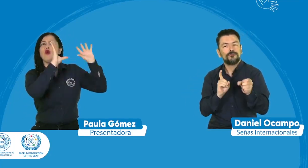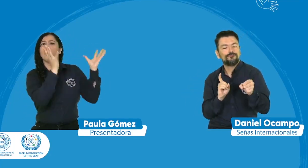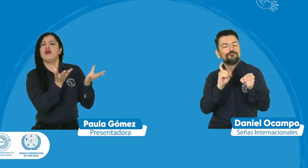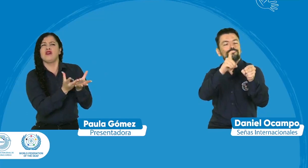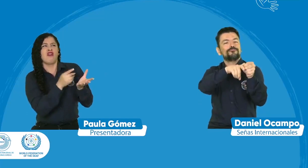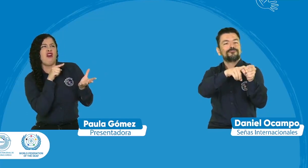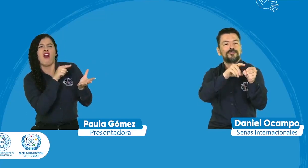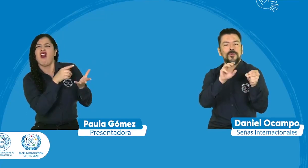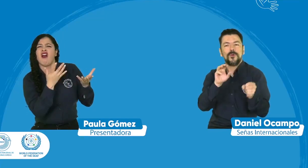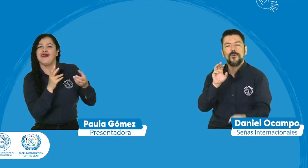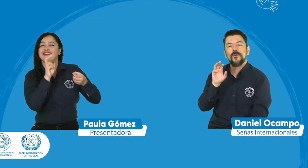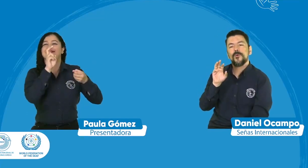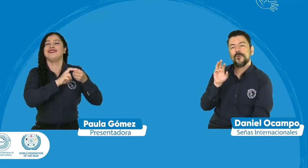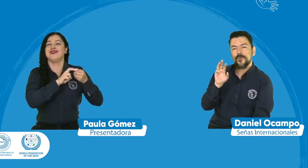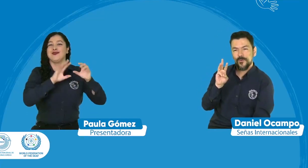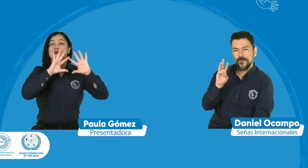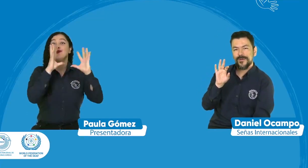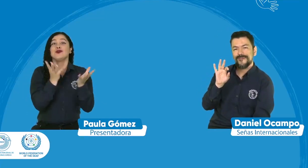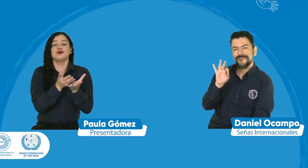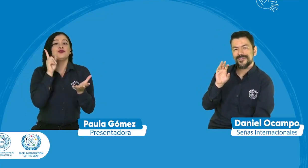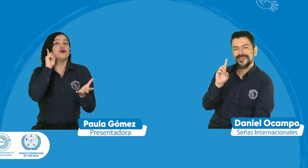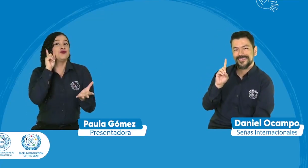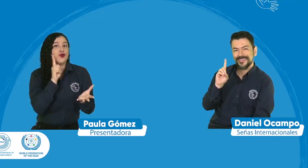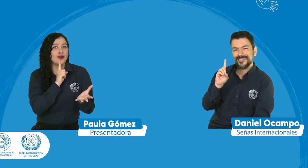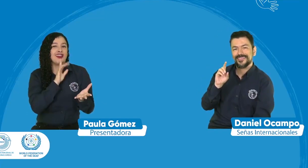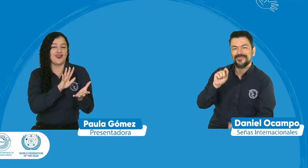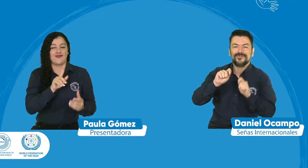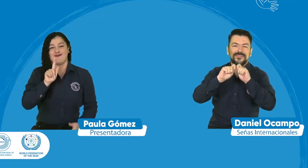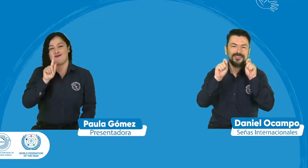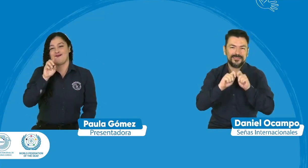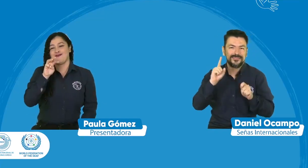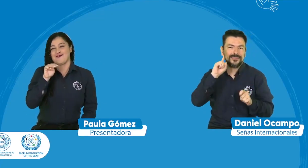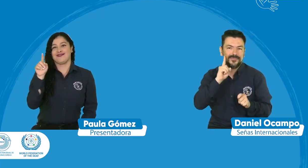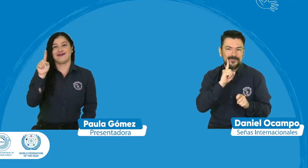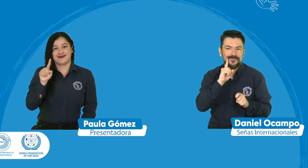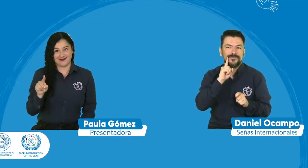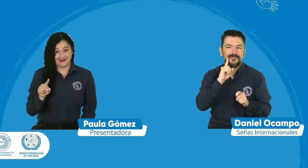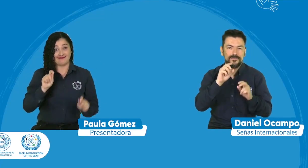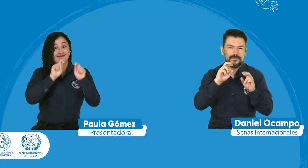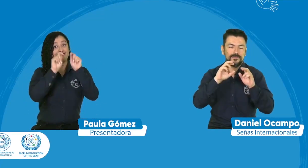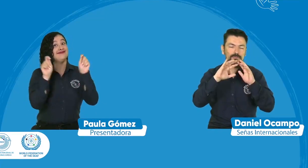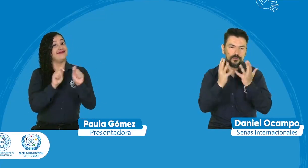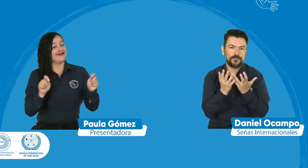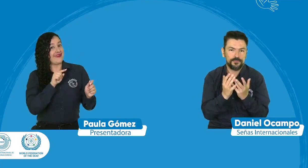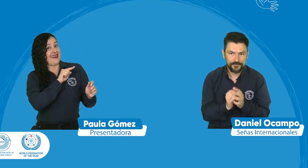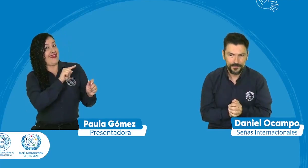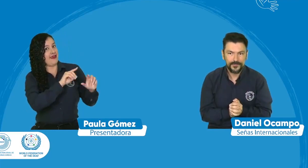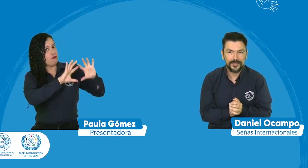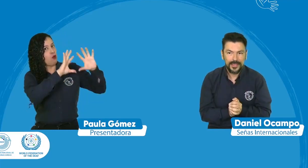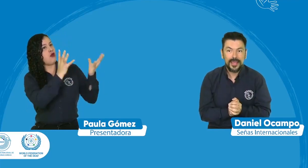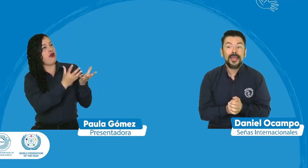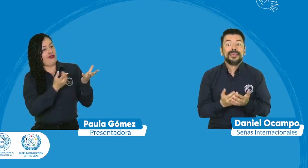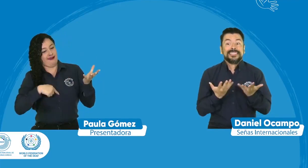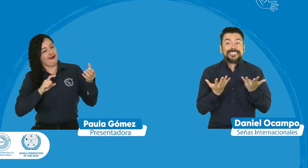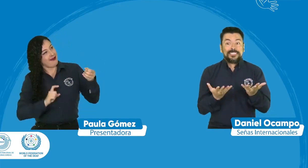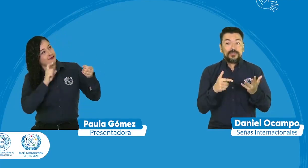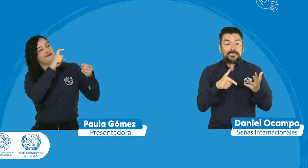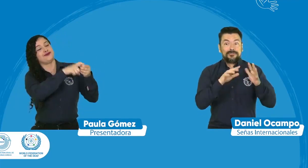vez FENASCOL a la Federación Mundial de Sordos la FMS la Federación Mundial de